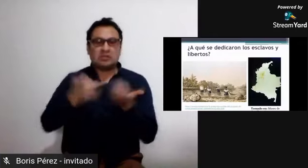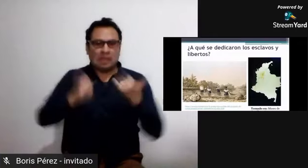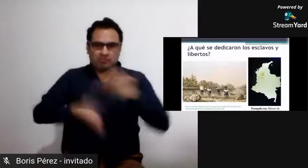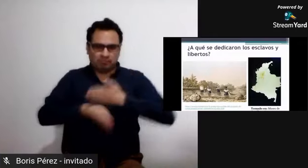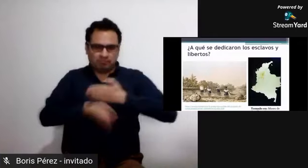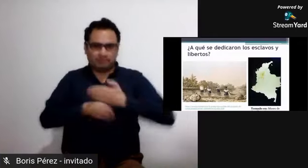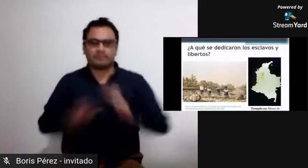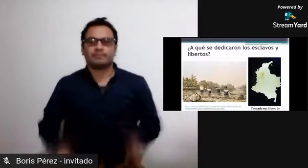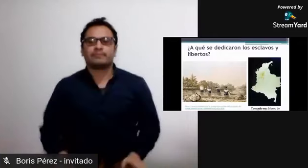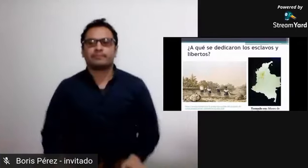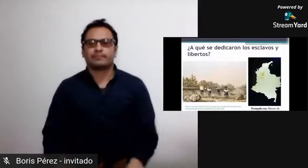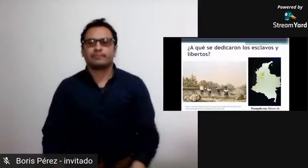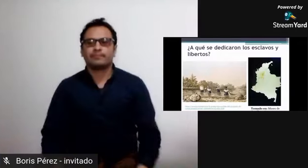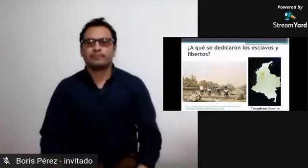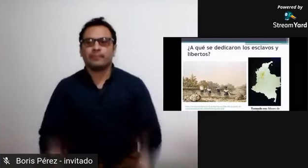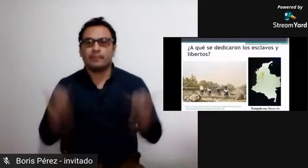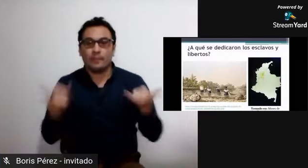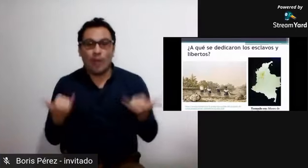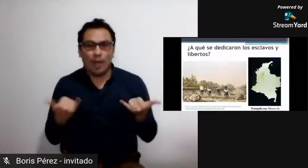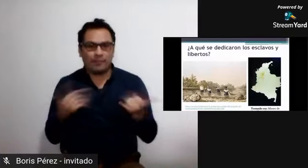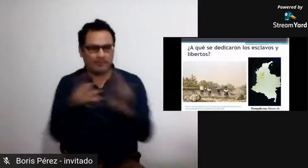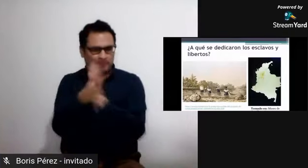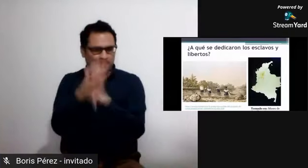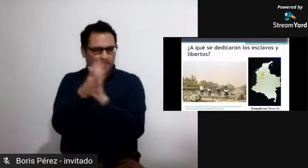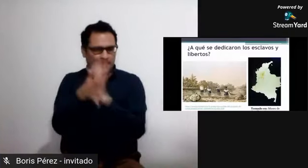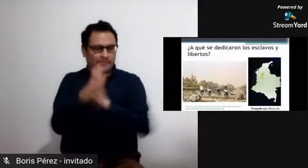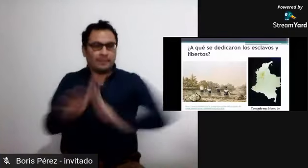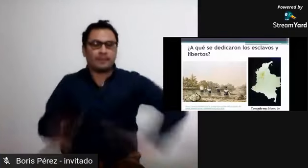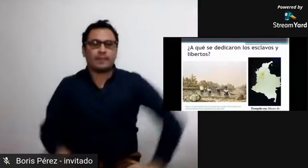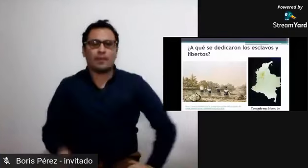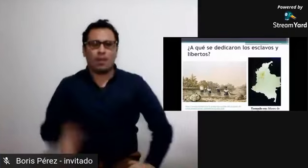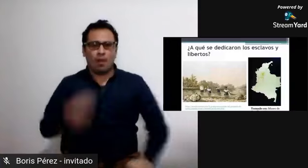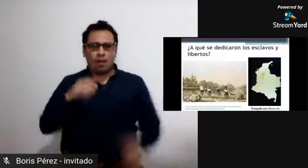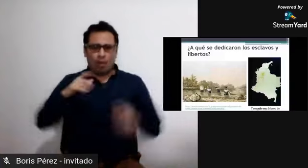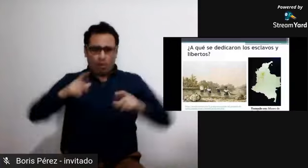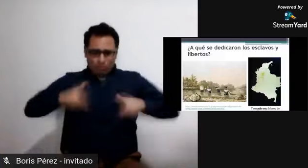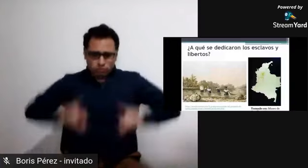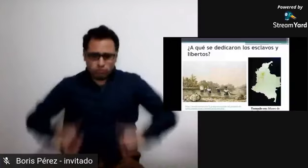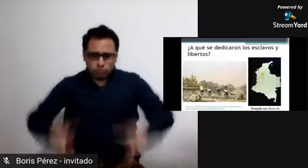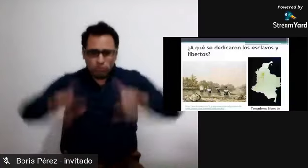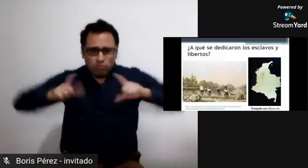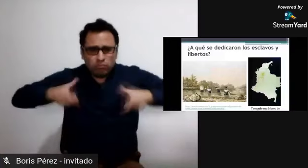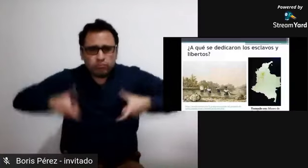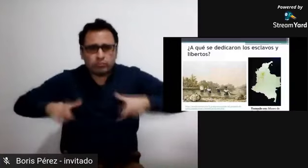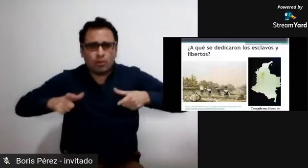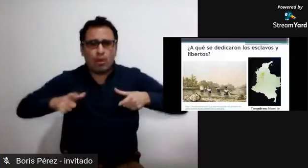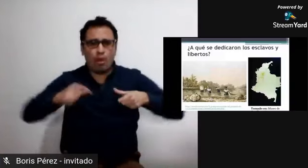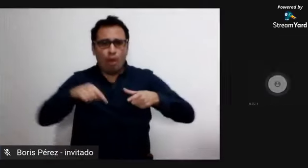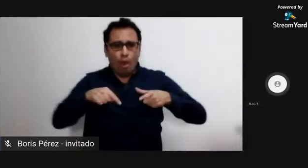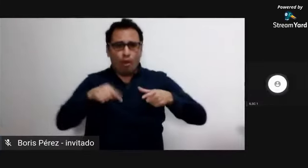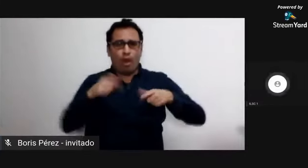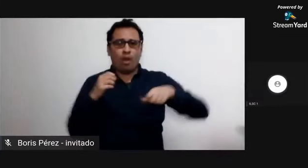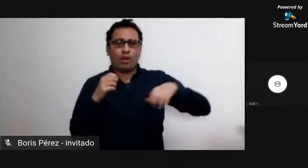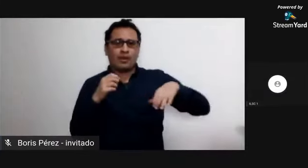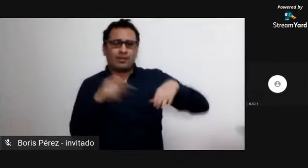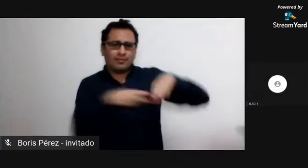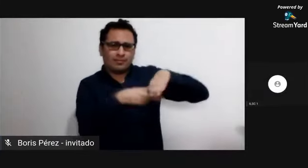ok vamos a hacer entonces el cambio de intérprete para seguirles entonces comentando